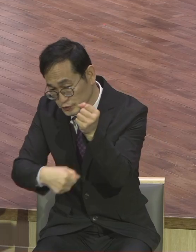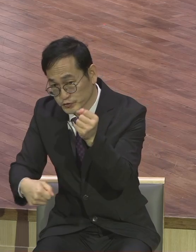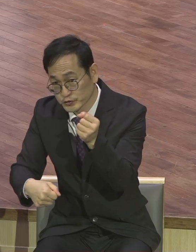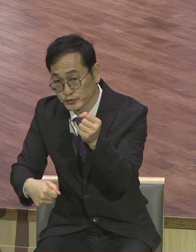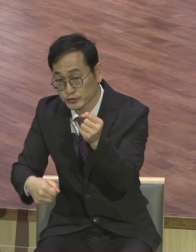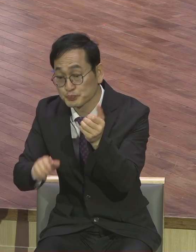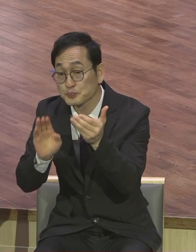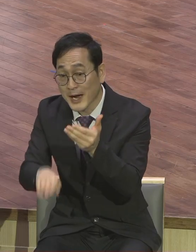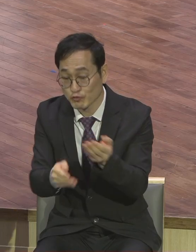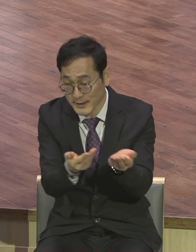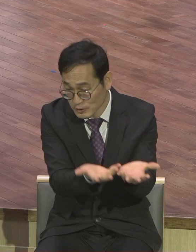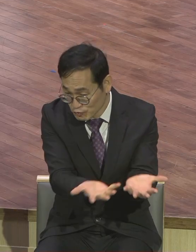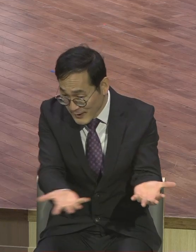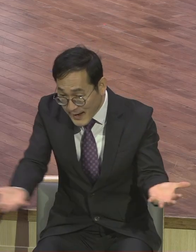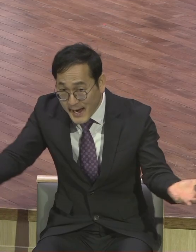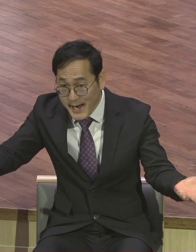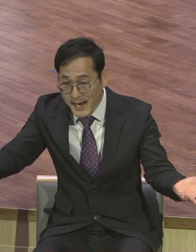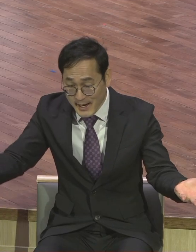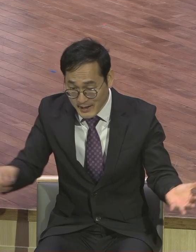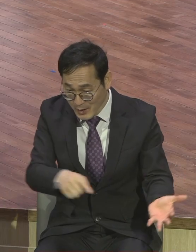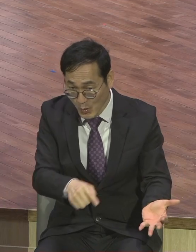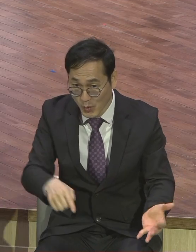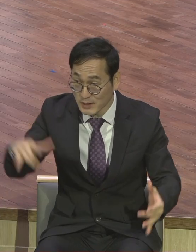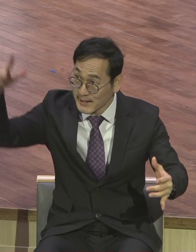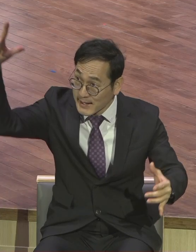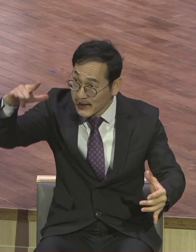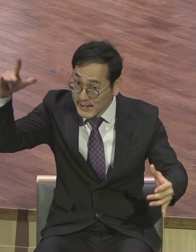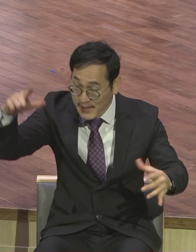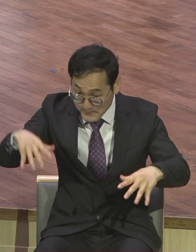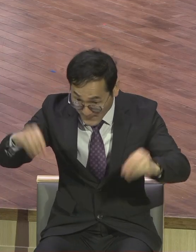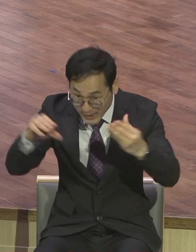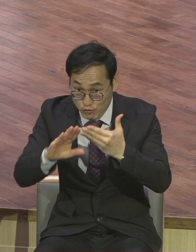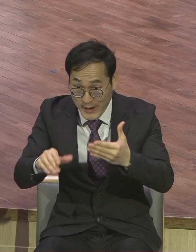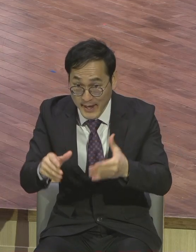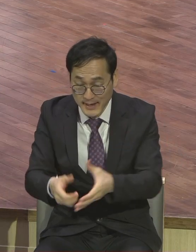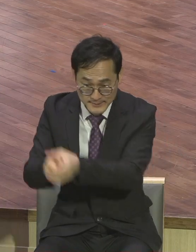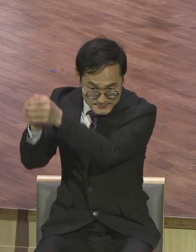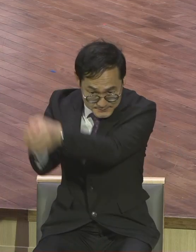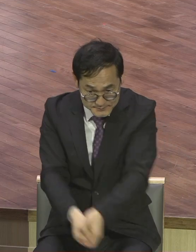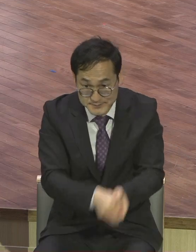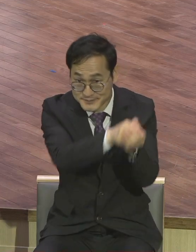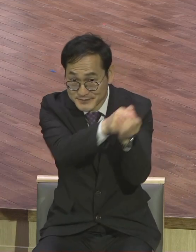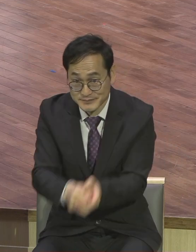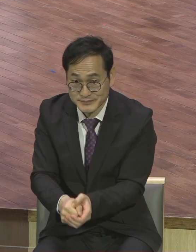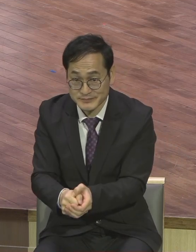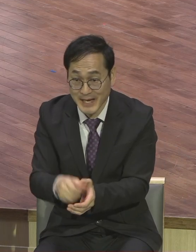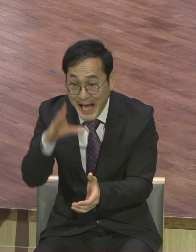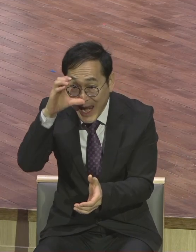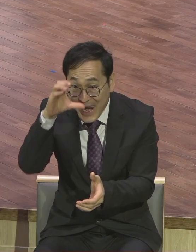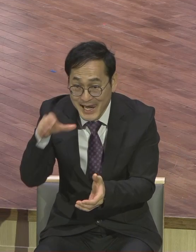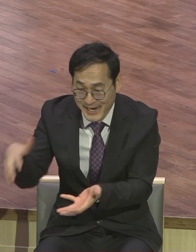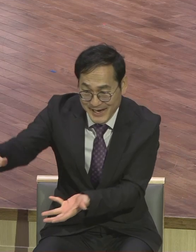말린 후에 키지를 해가지고 알곡을 모으는데 이런 노력조차도 하지 않고